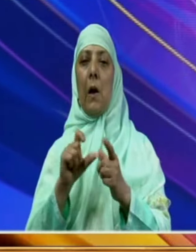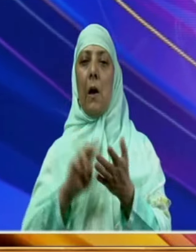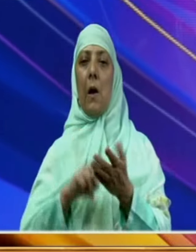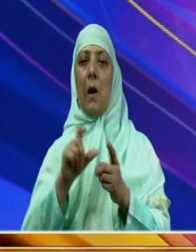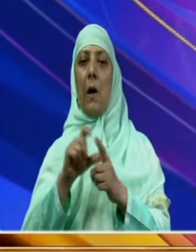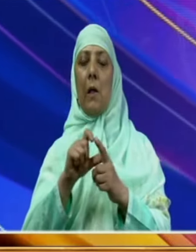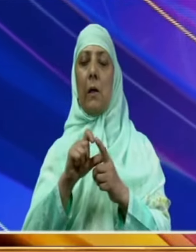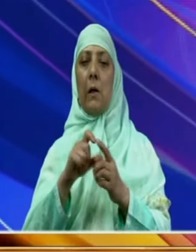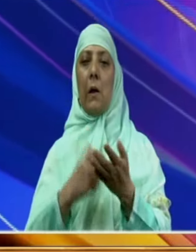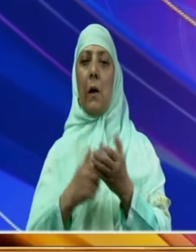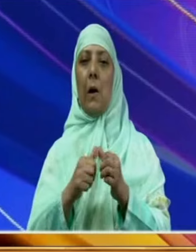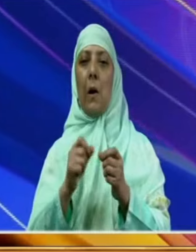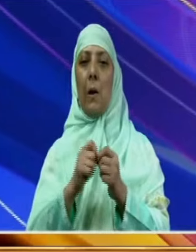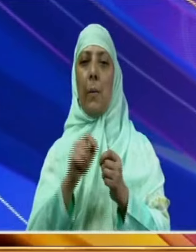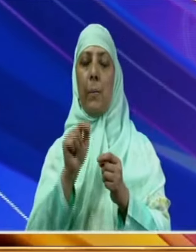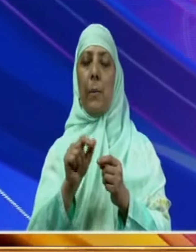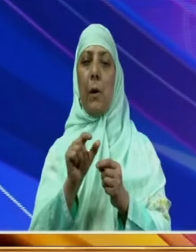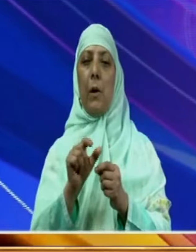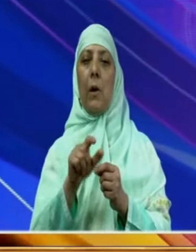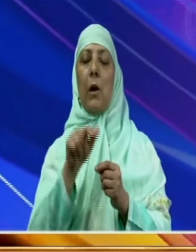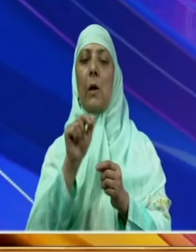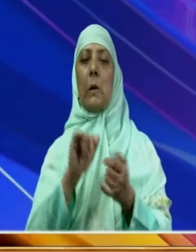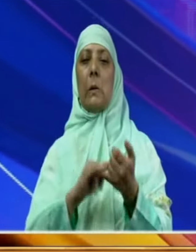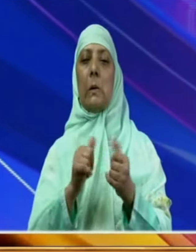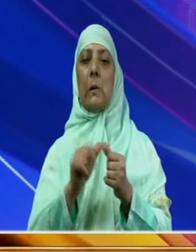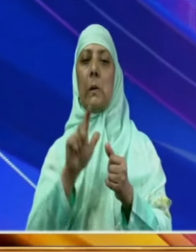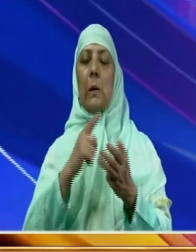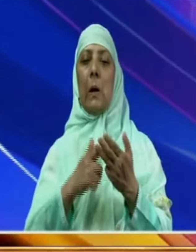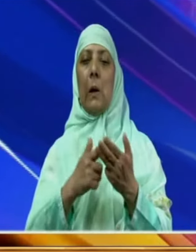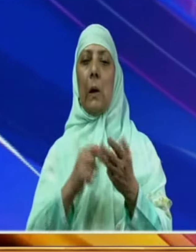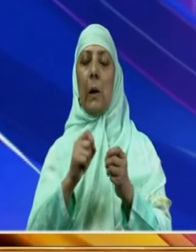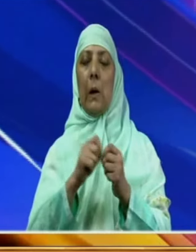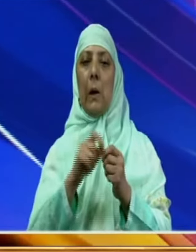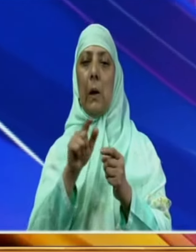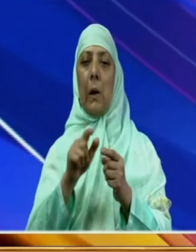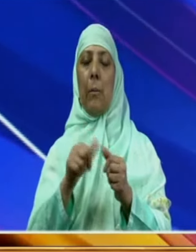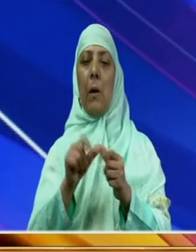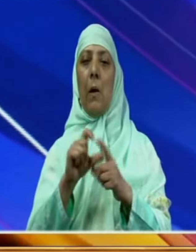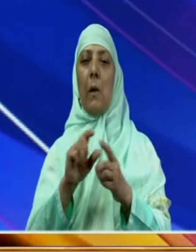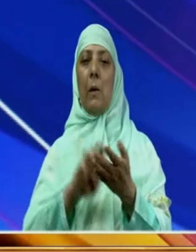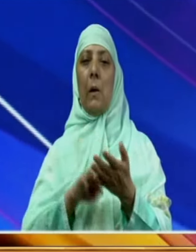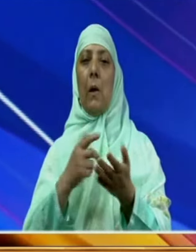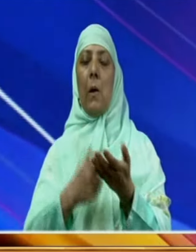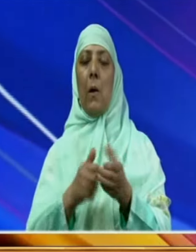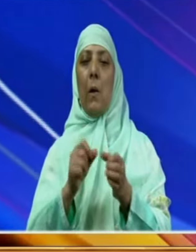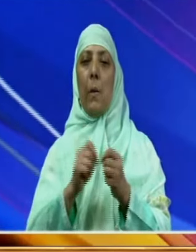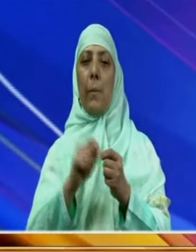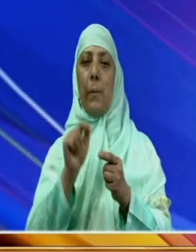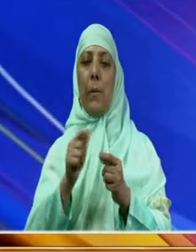سلیم اندرابی دوہزار بیس سے فرار تھا